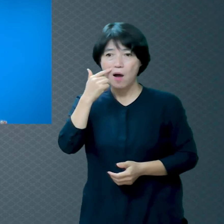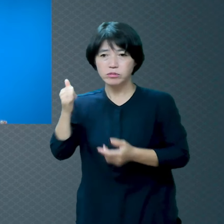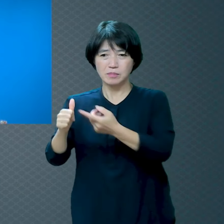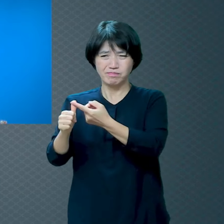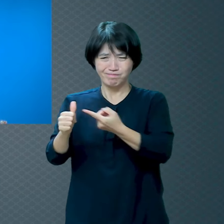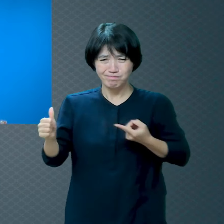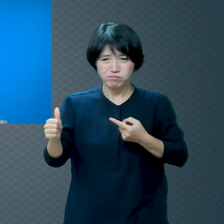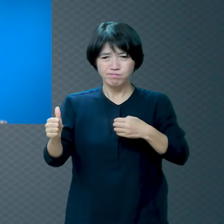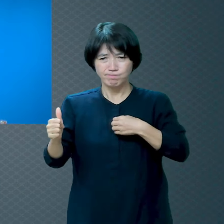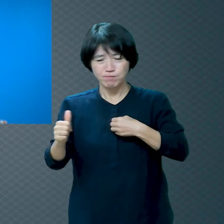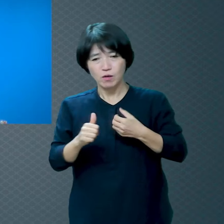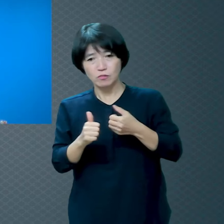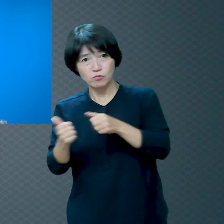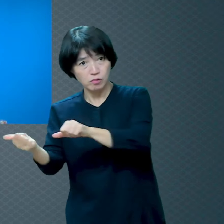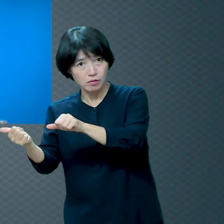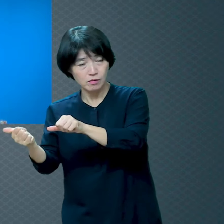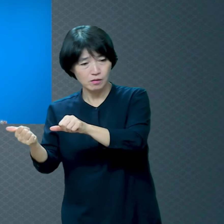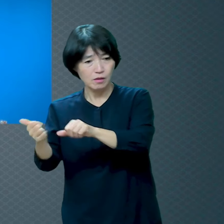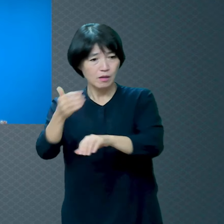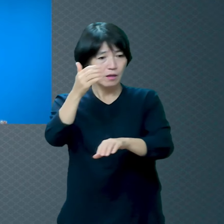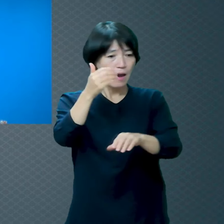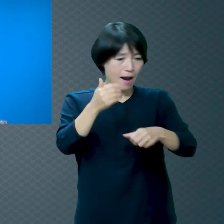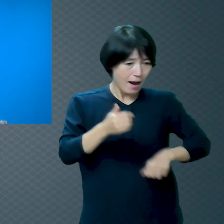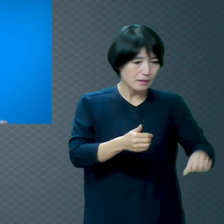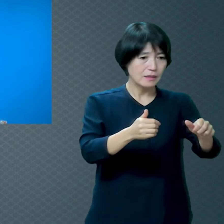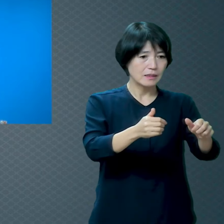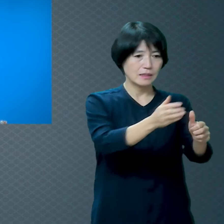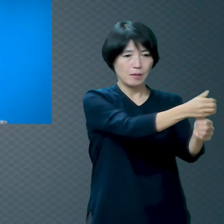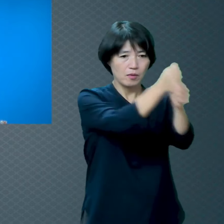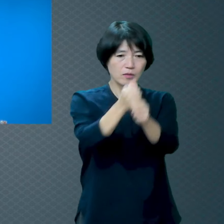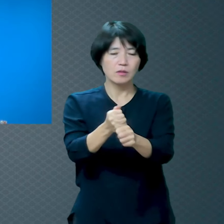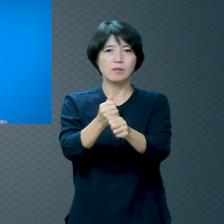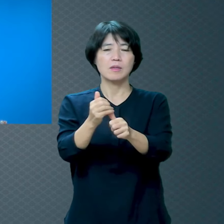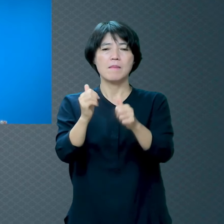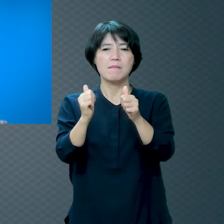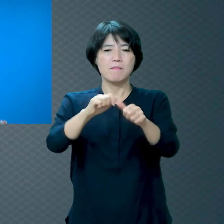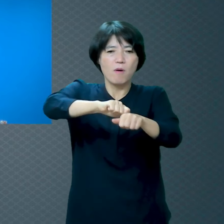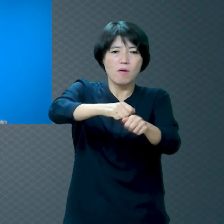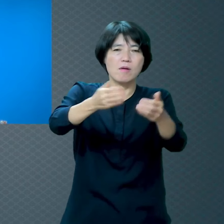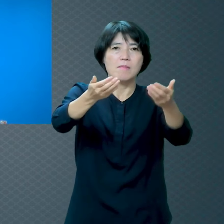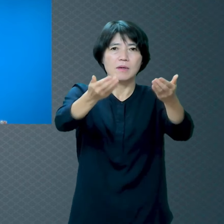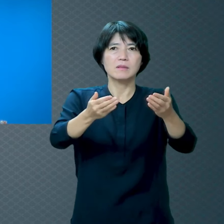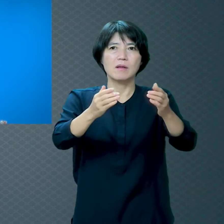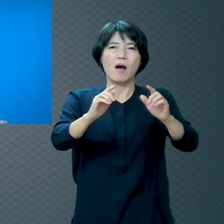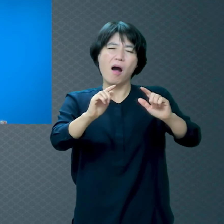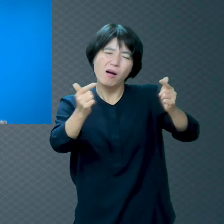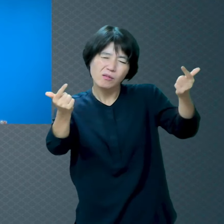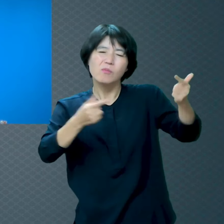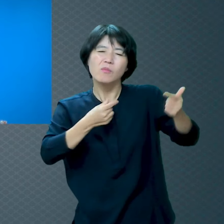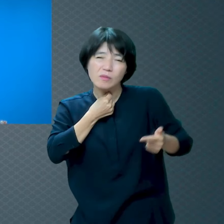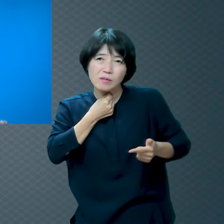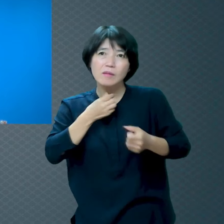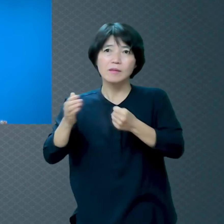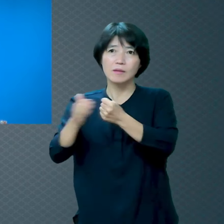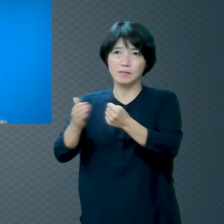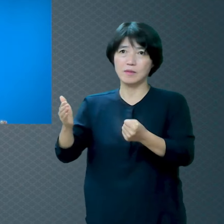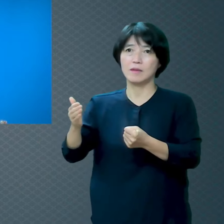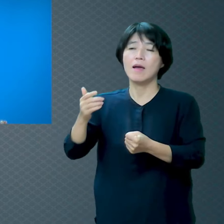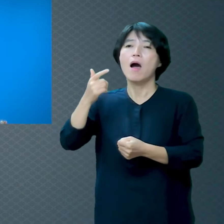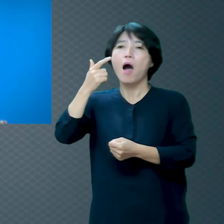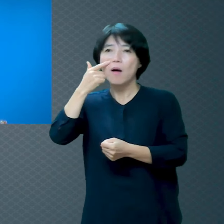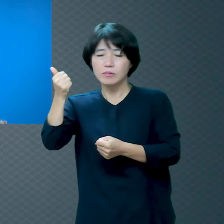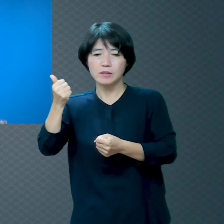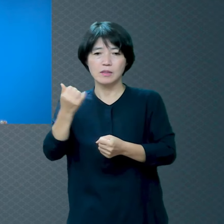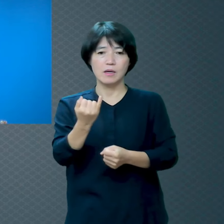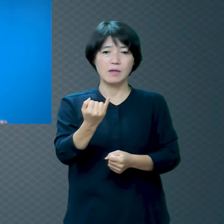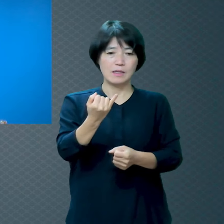재판 안 받기를 원하는 벌 안 받기를 바라는 그 마음 때문이잖아요 하나님은 우리가 지옥 가는 걸